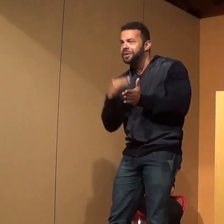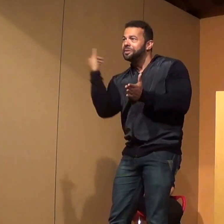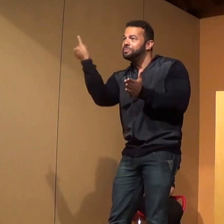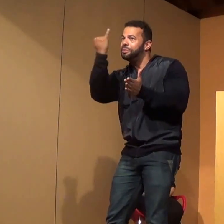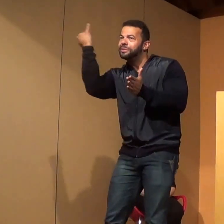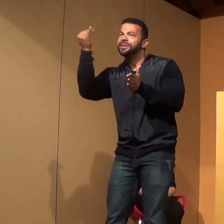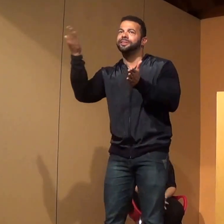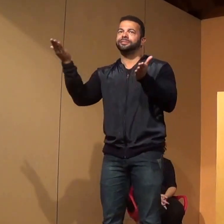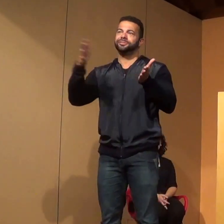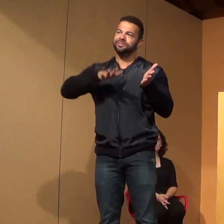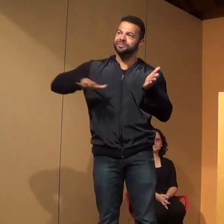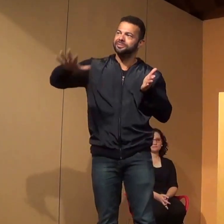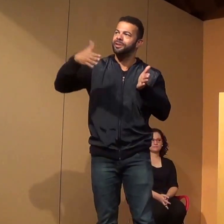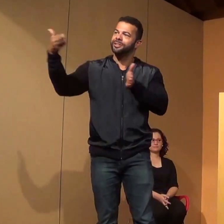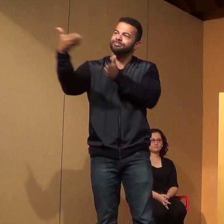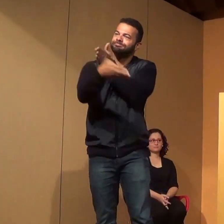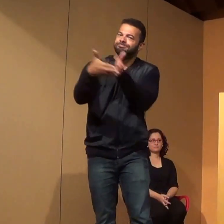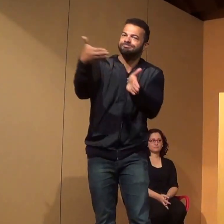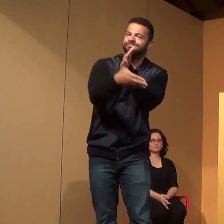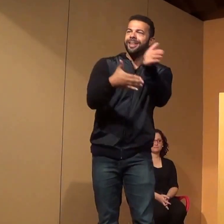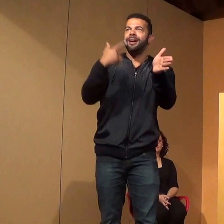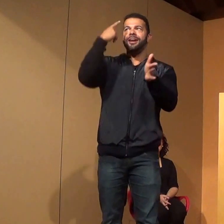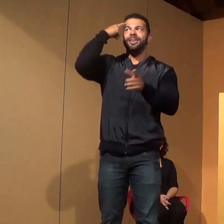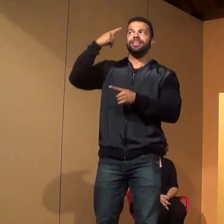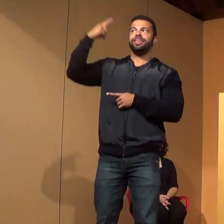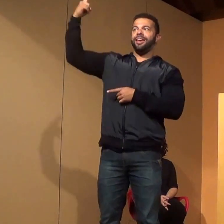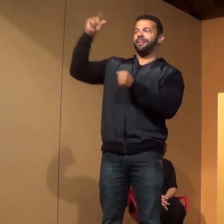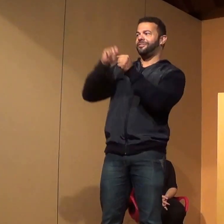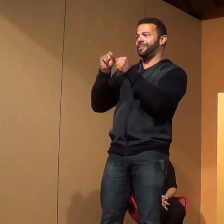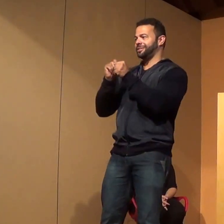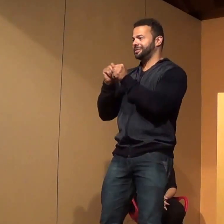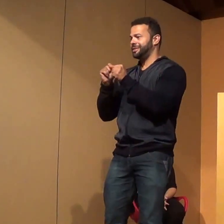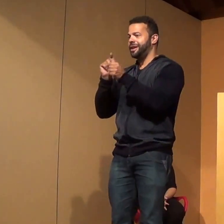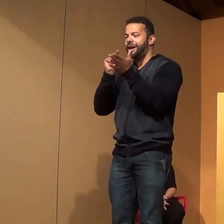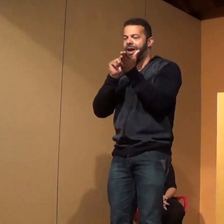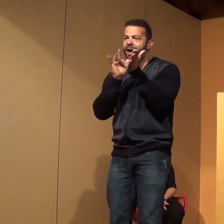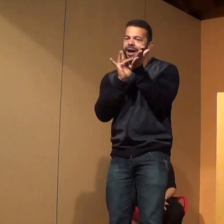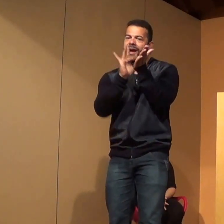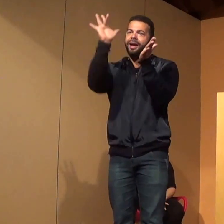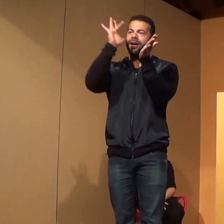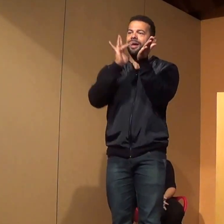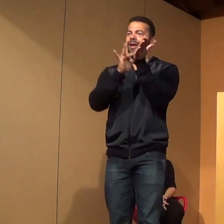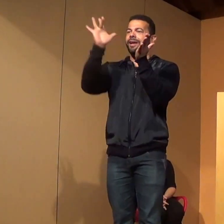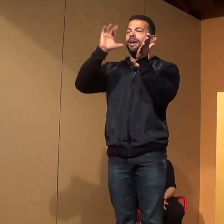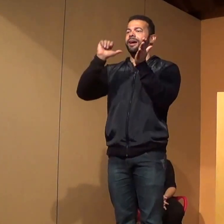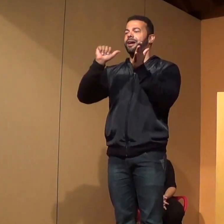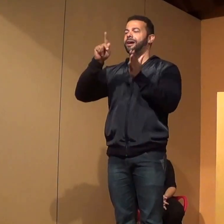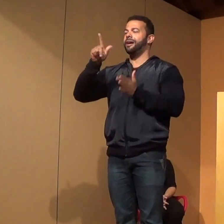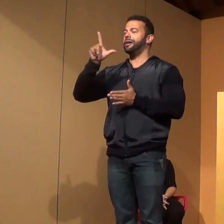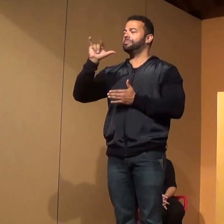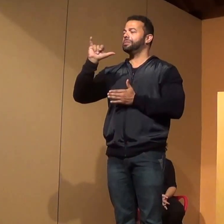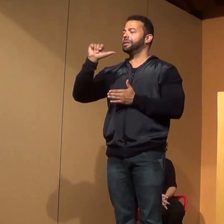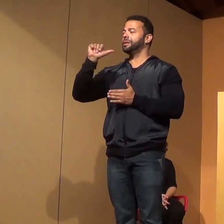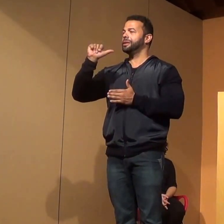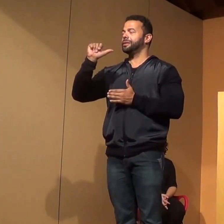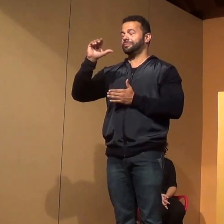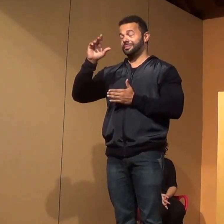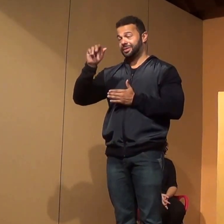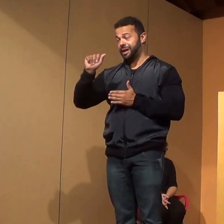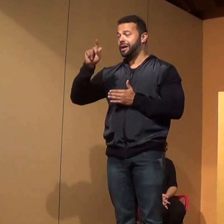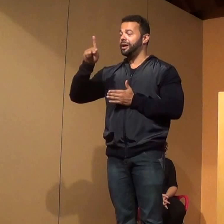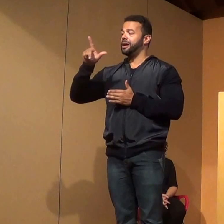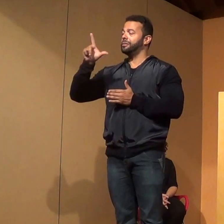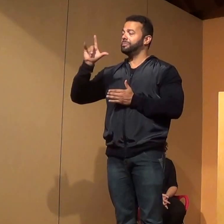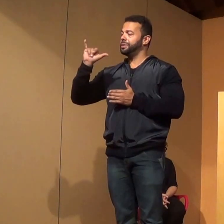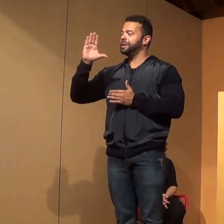dessa ideia do desenvolvimento desses aplicativos. E vocês, vocês que estão aqui,